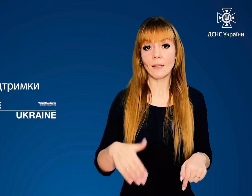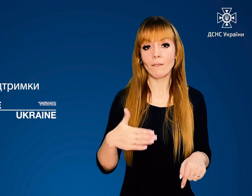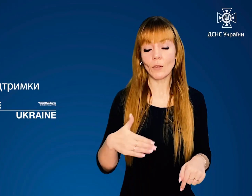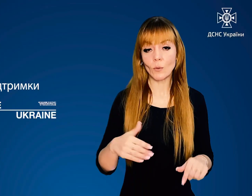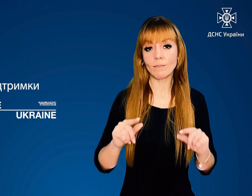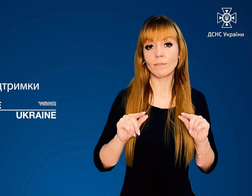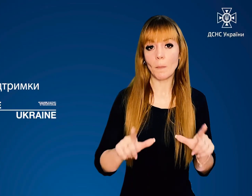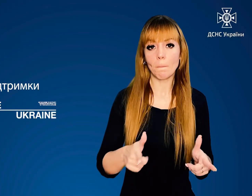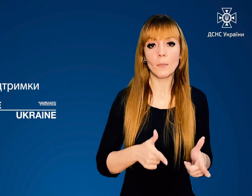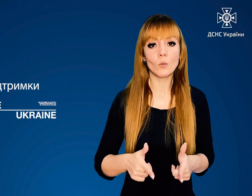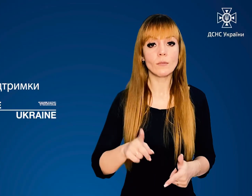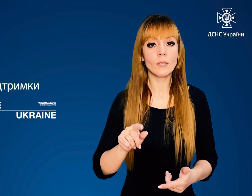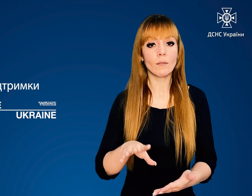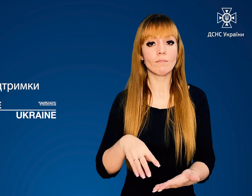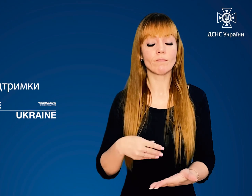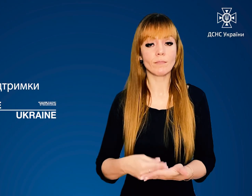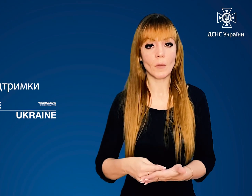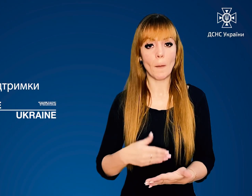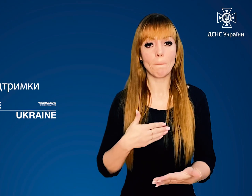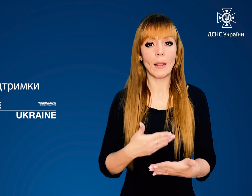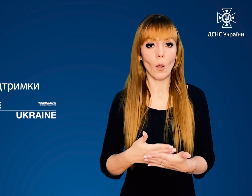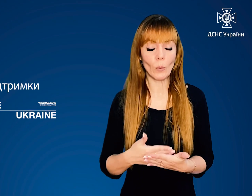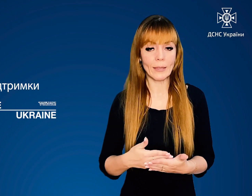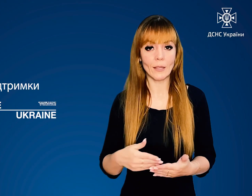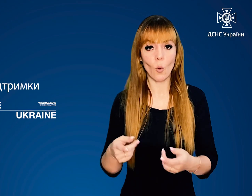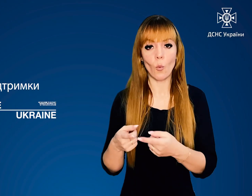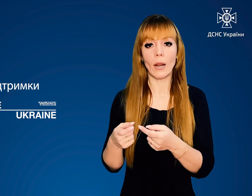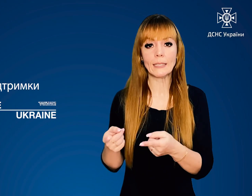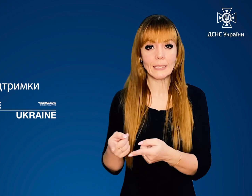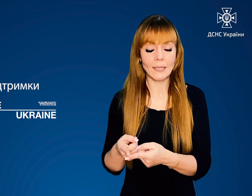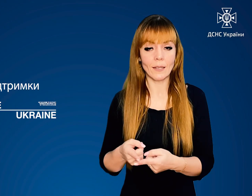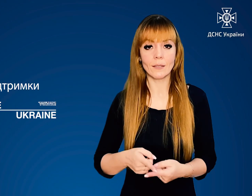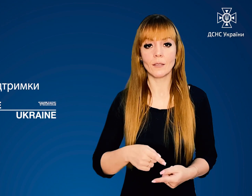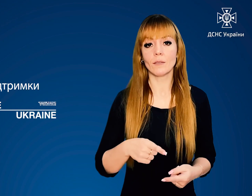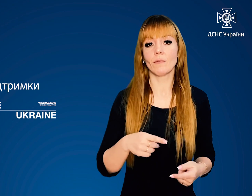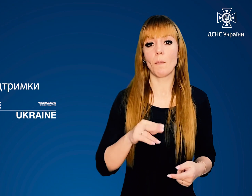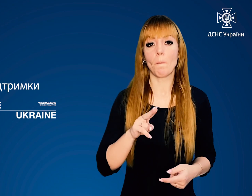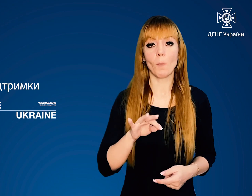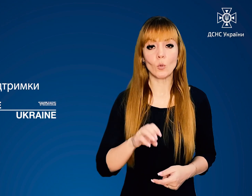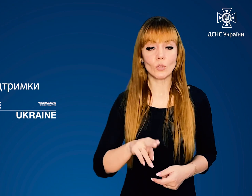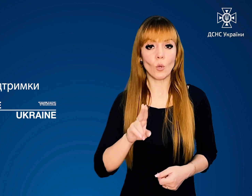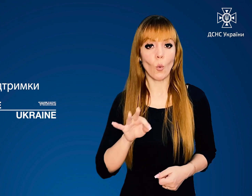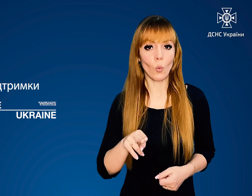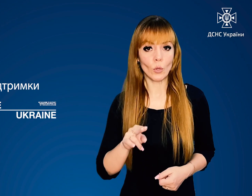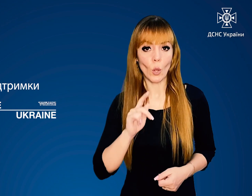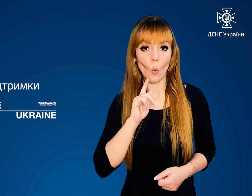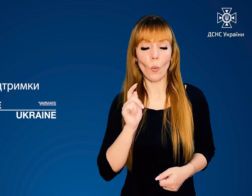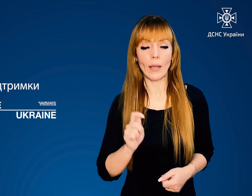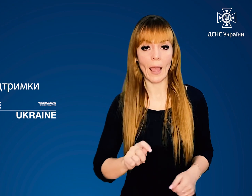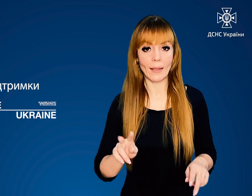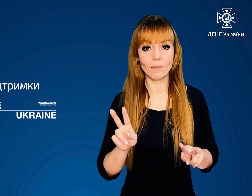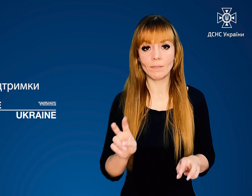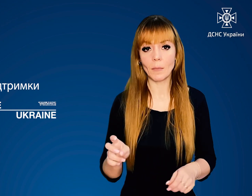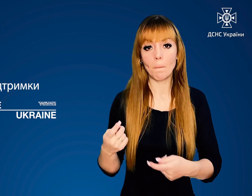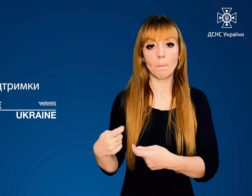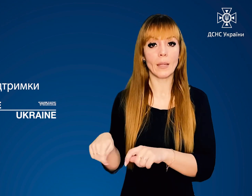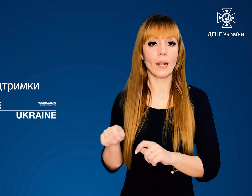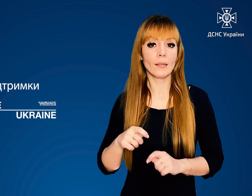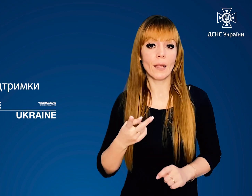відео підготовлено за рахунок коштів благодійної організації «Благодійний фонд «Посткод Юкрейн»